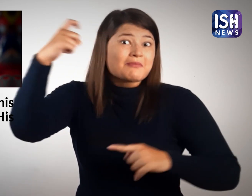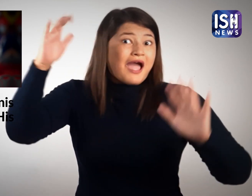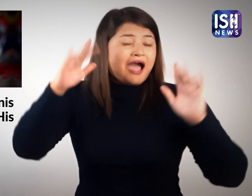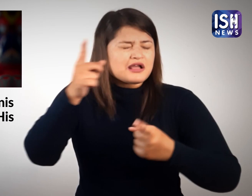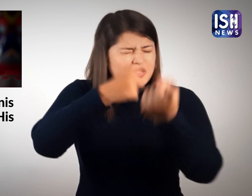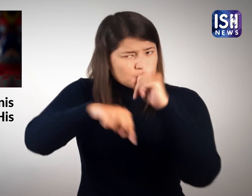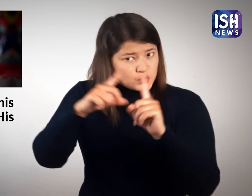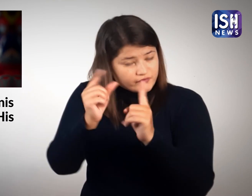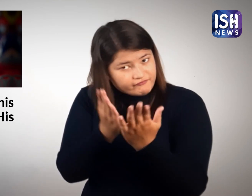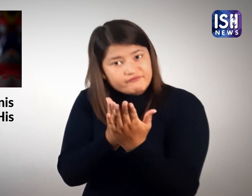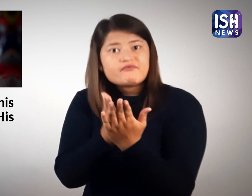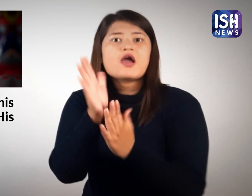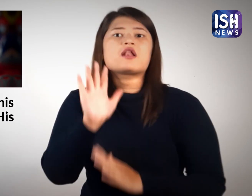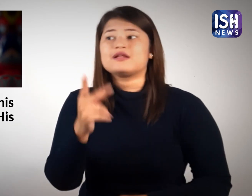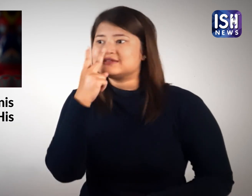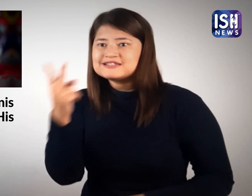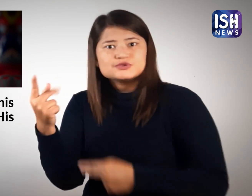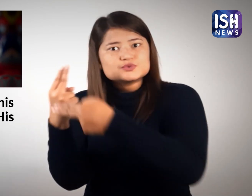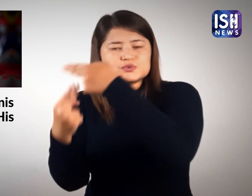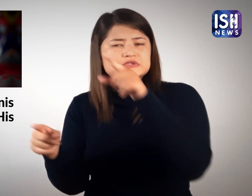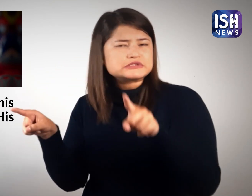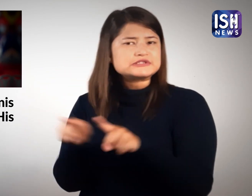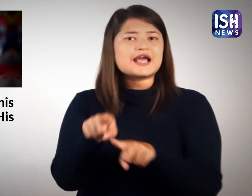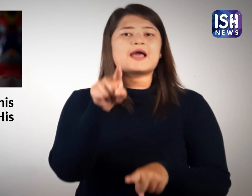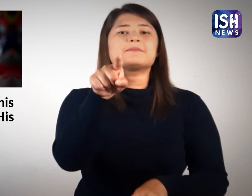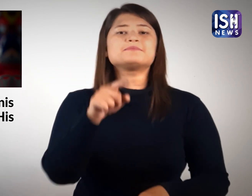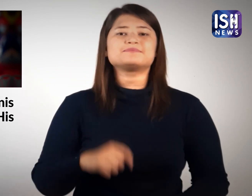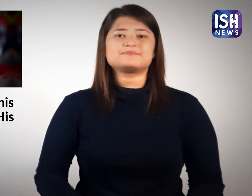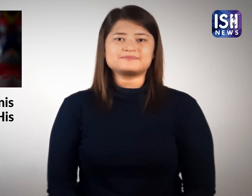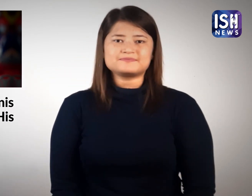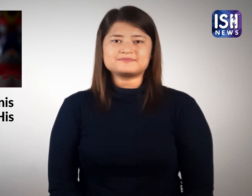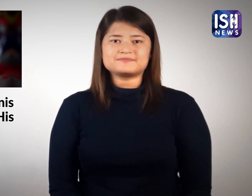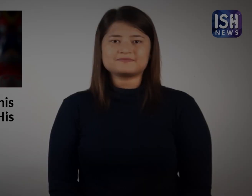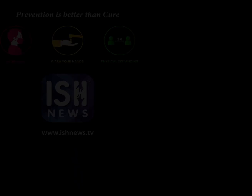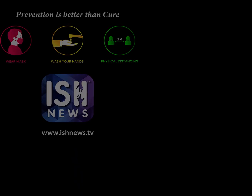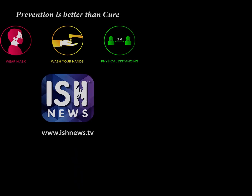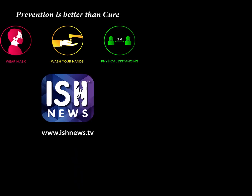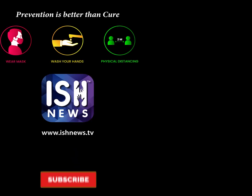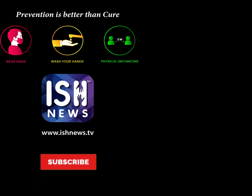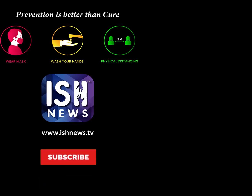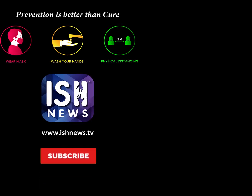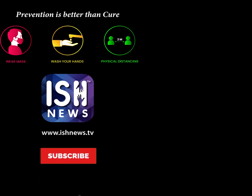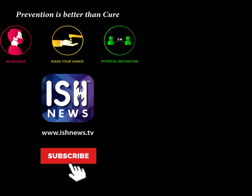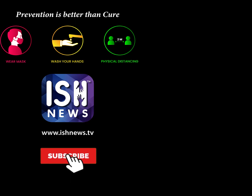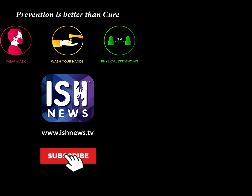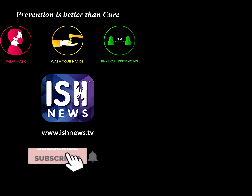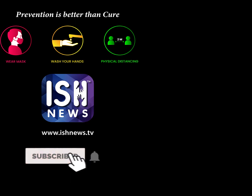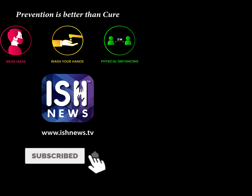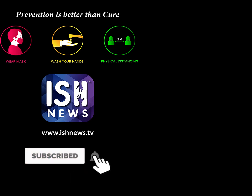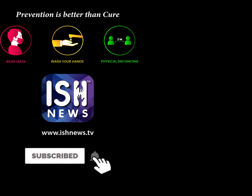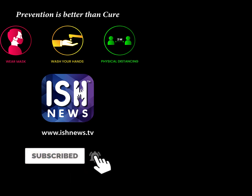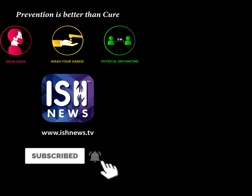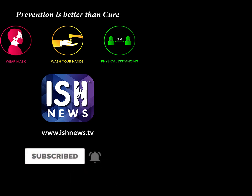इब्राहिम की तरह अपने सपनों के लिए काम करते रहना चाहिए। है झाल है उव्य है है झाल झाल